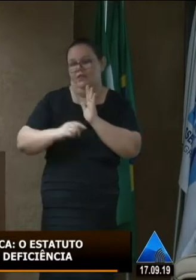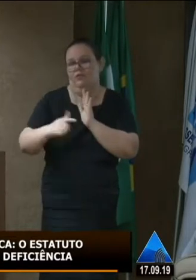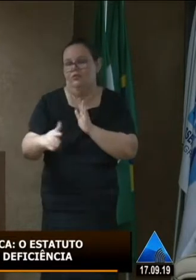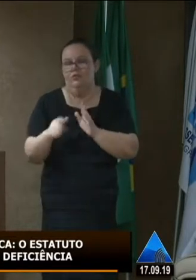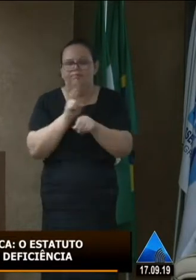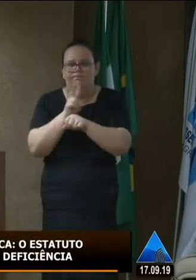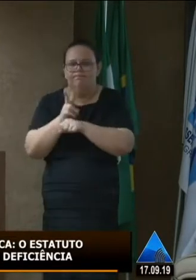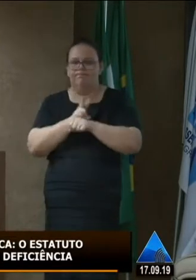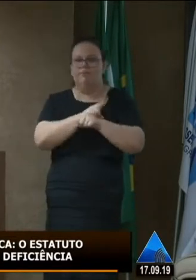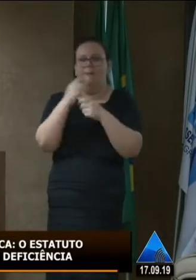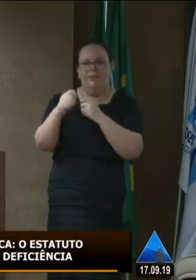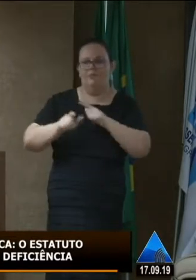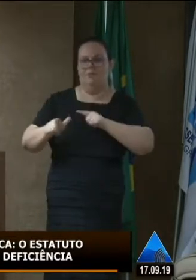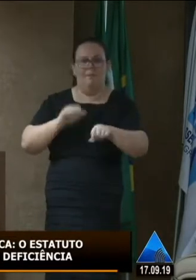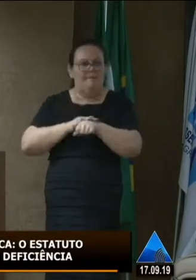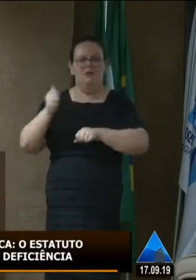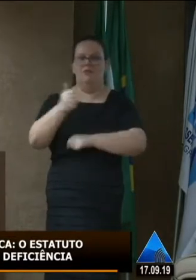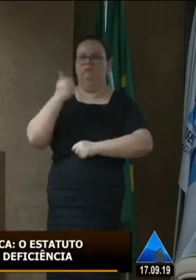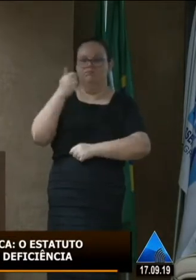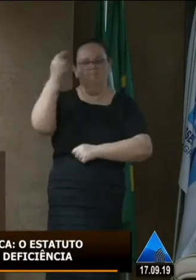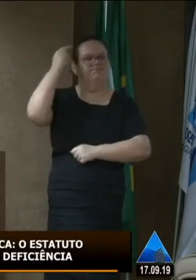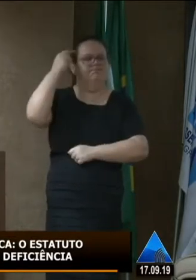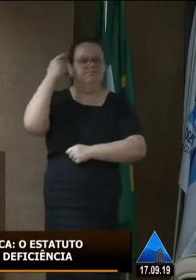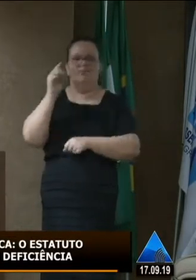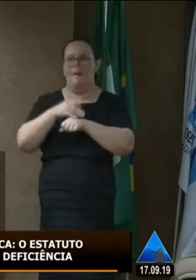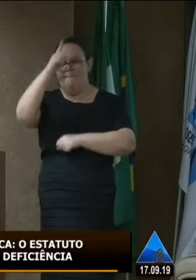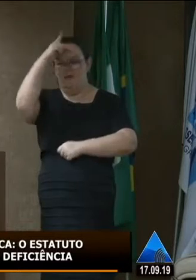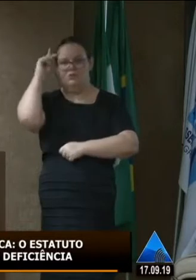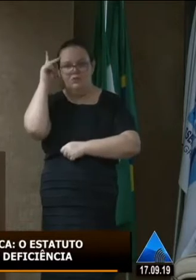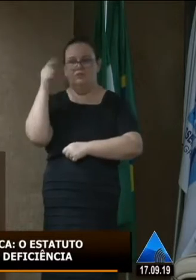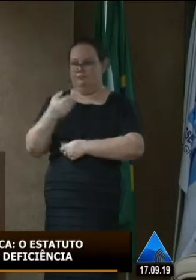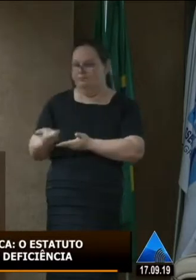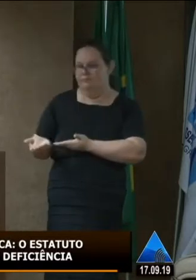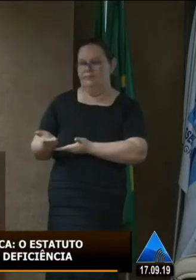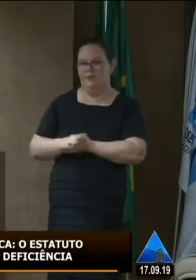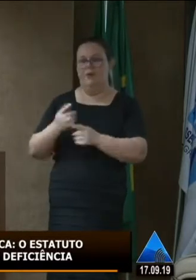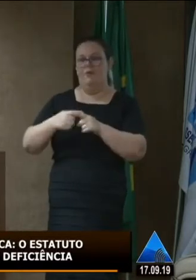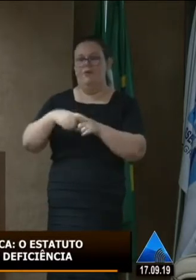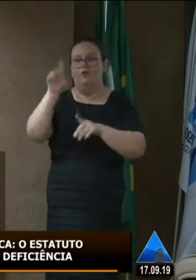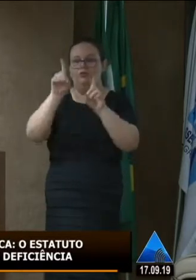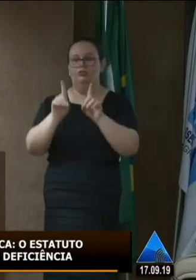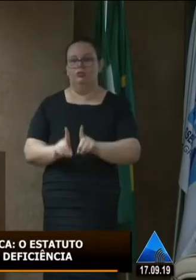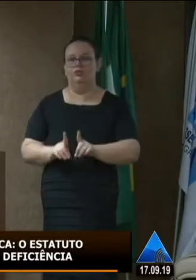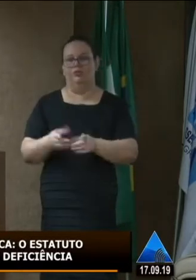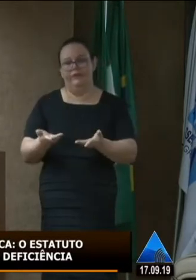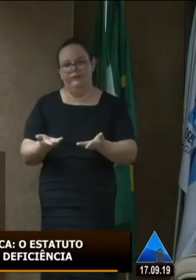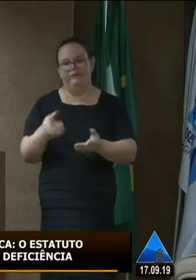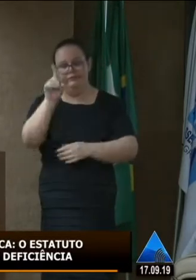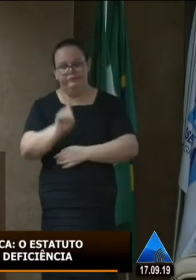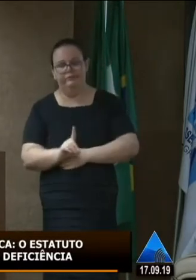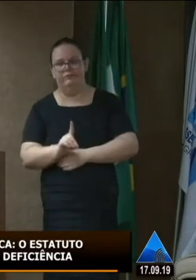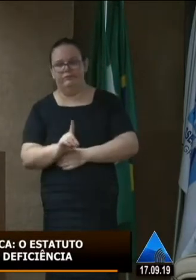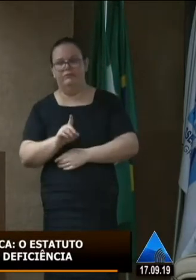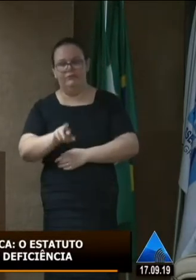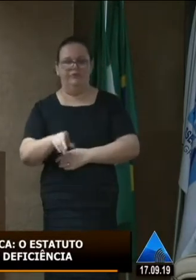existe o executivo tem que trabalhar melhor tem que pensar nas pessoas dessa forma porque os direitos são violados dessa maneira quando